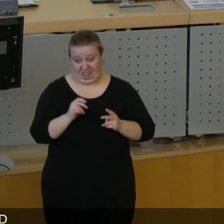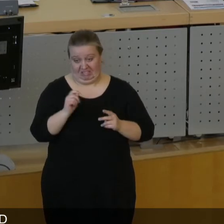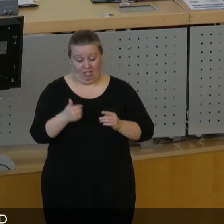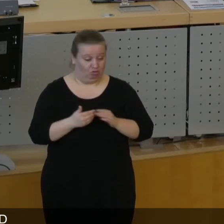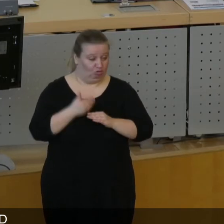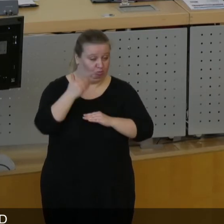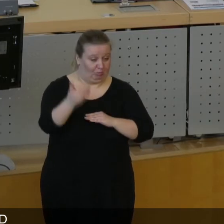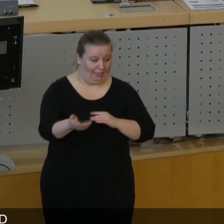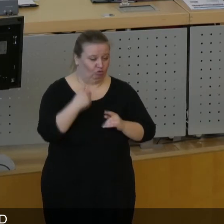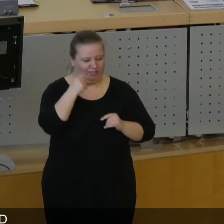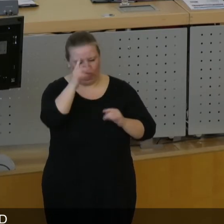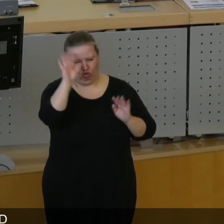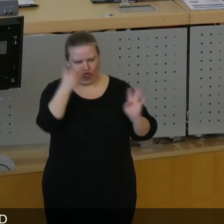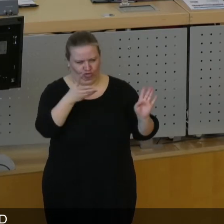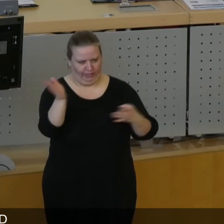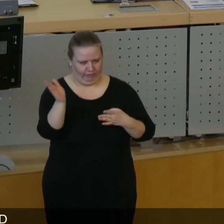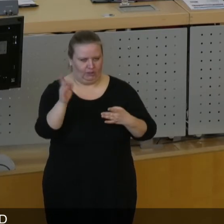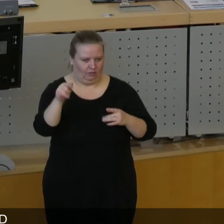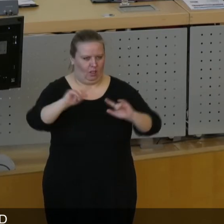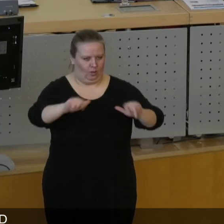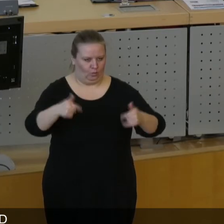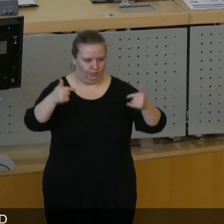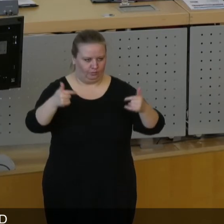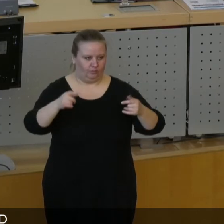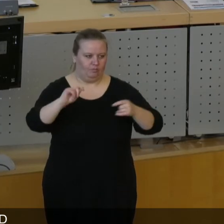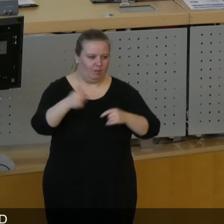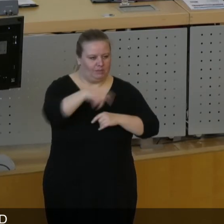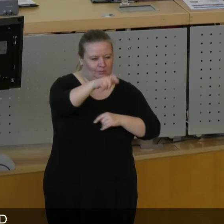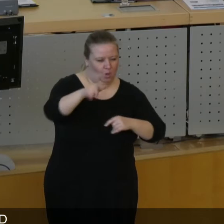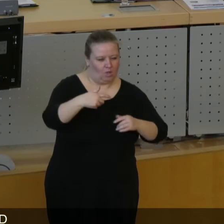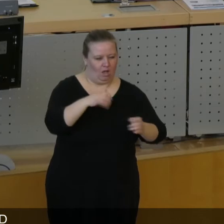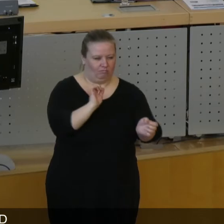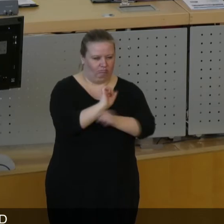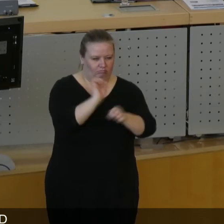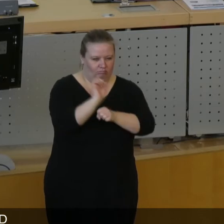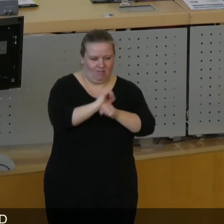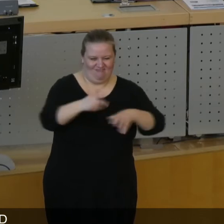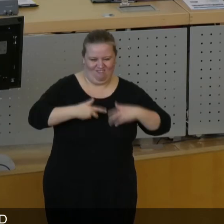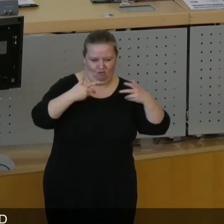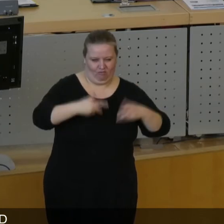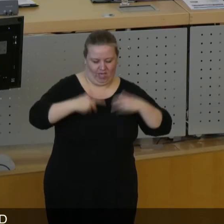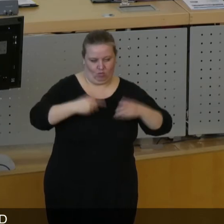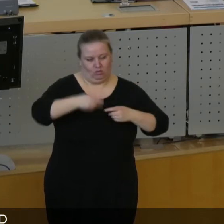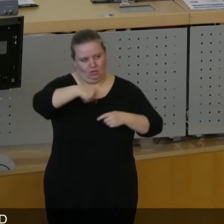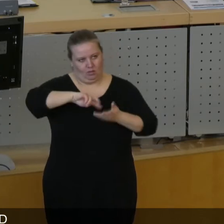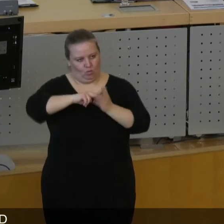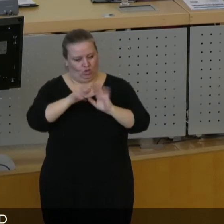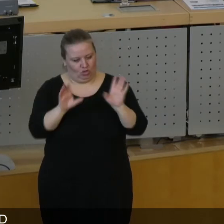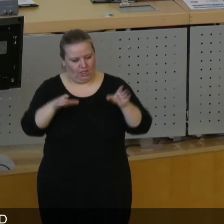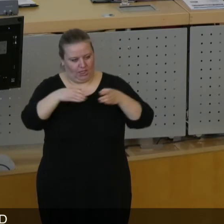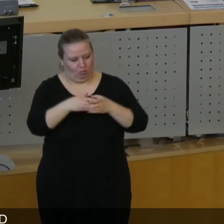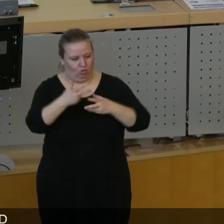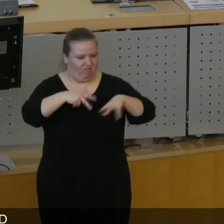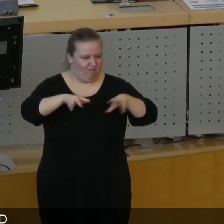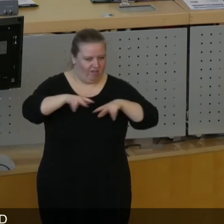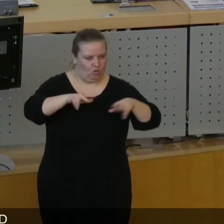spät und erst, wenn das Kind in den Brunnen gefallen ist. Meistens muss sich in der Bürgerschaft immer erst großer Protest regen, bevor in den politischen Gremien oder auch in der